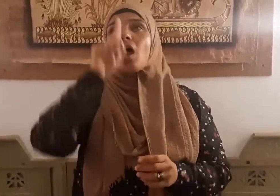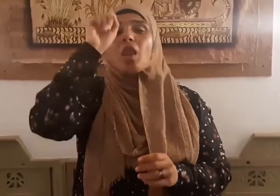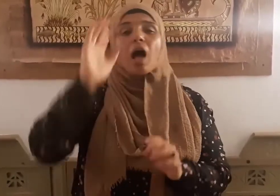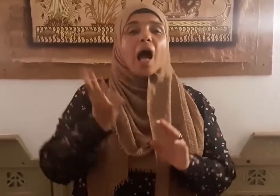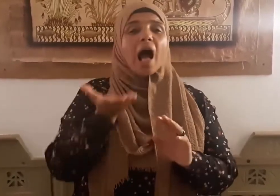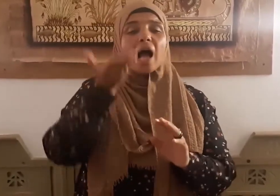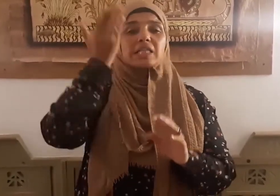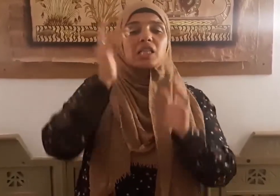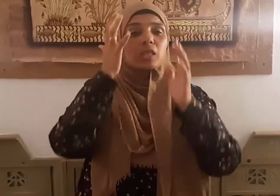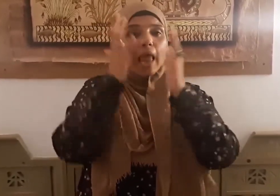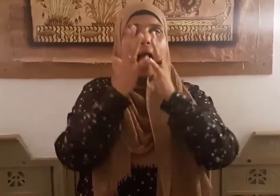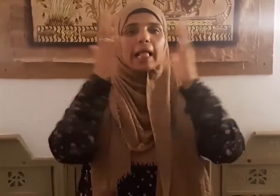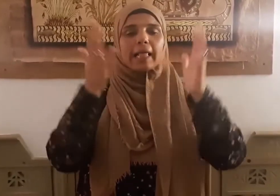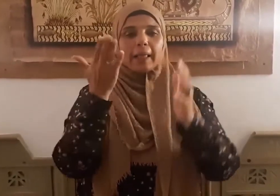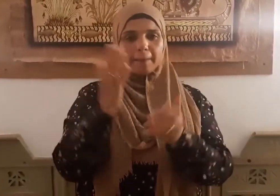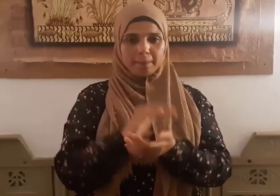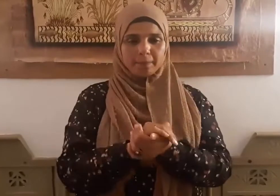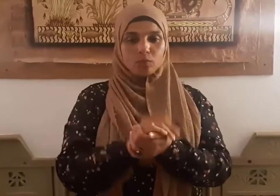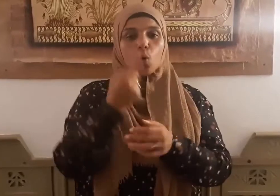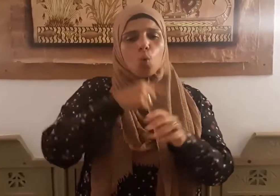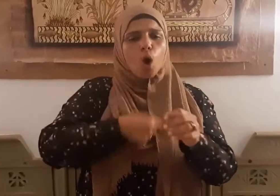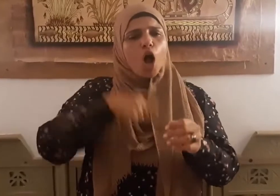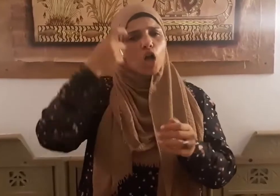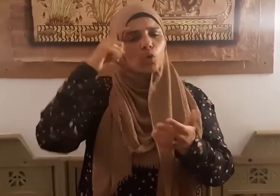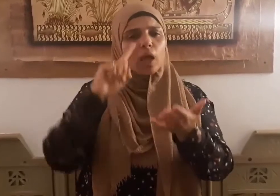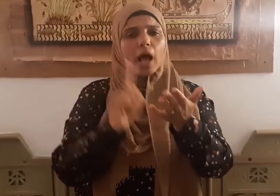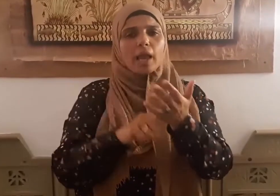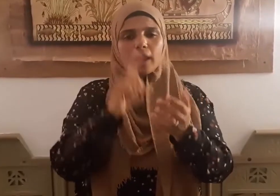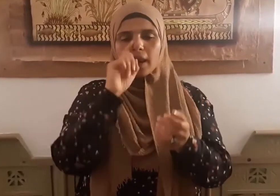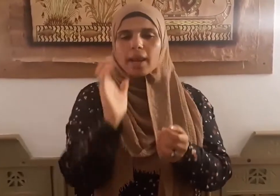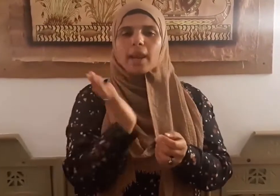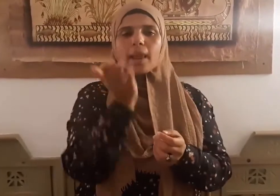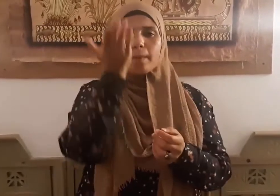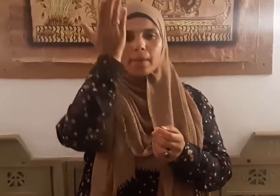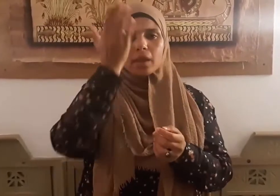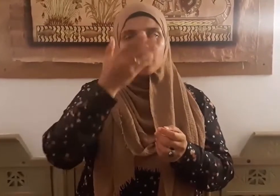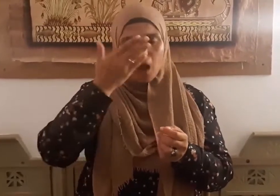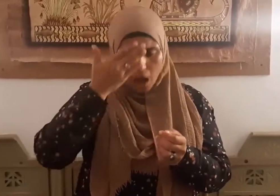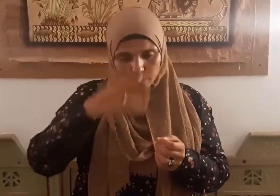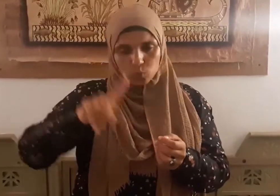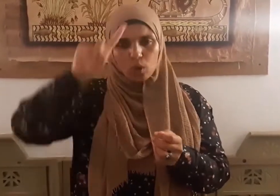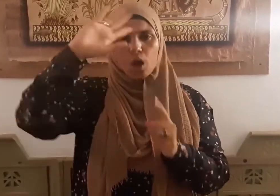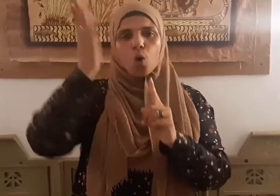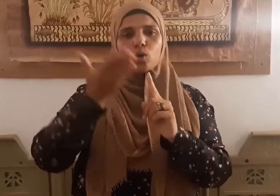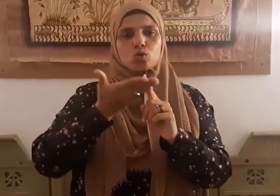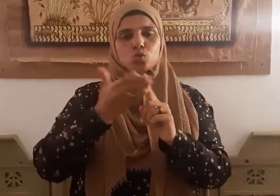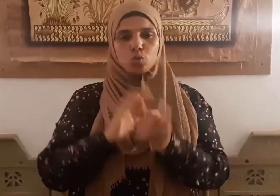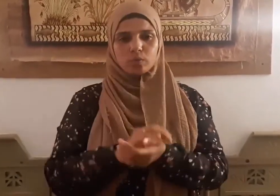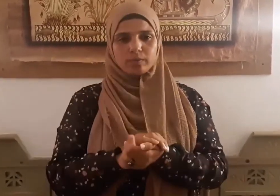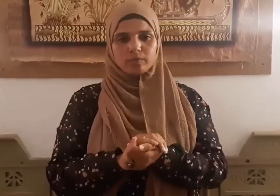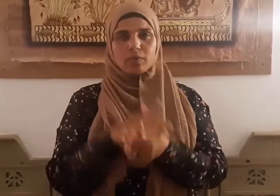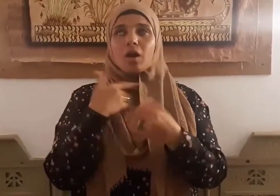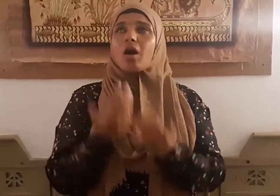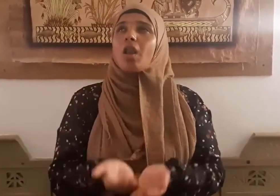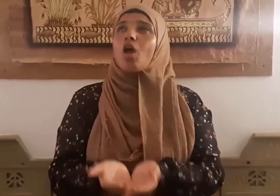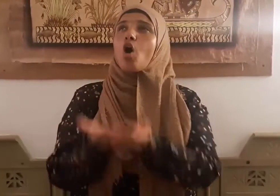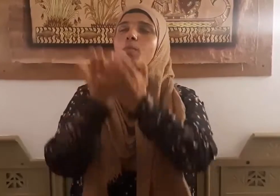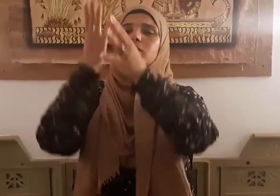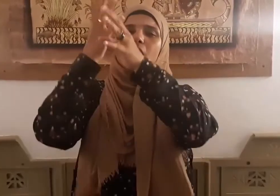الحكيم وأشهد أن سيدنا محمدا عبده ورسوله اللهم صلي وسلم